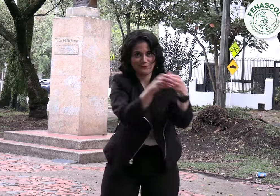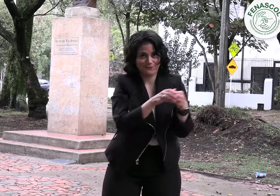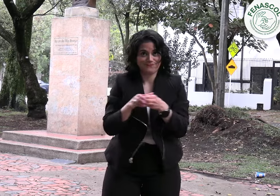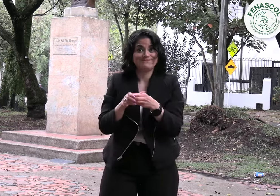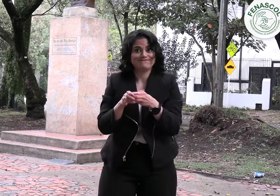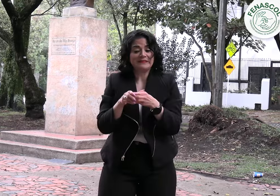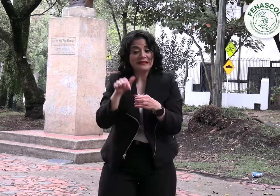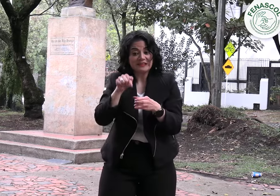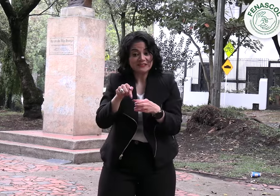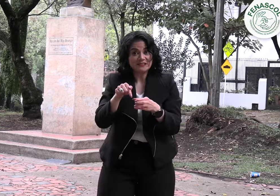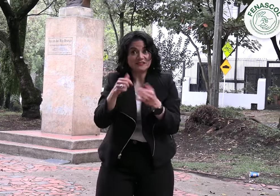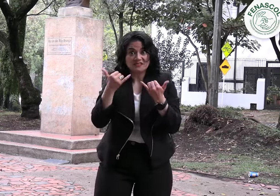sordas, líderes,